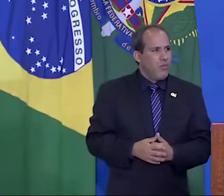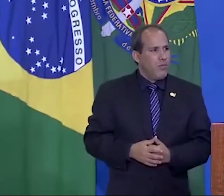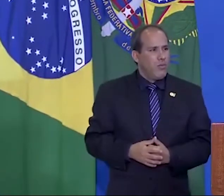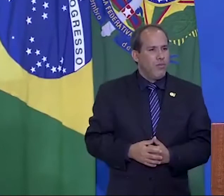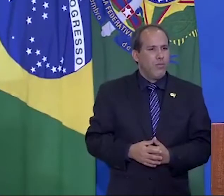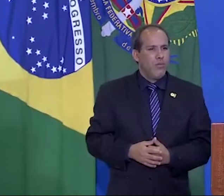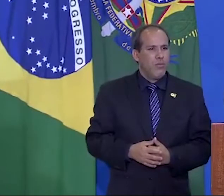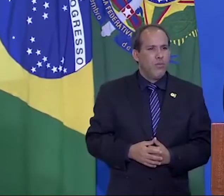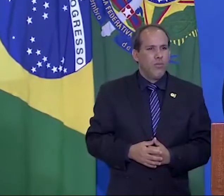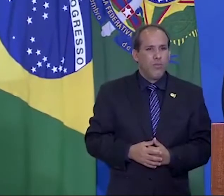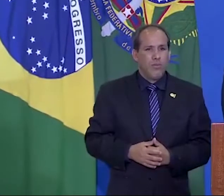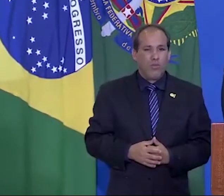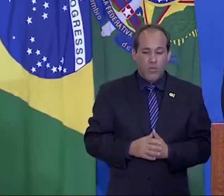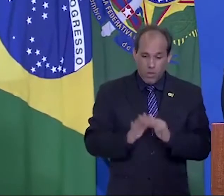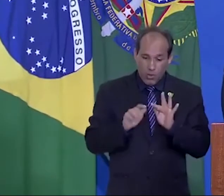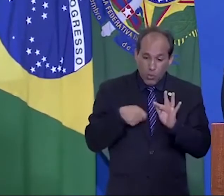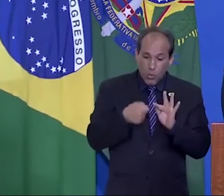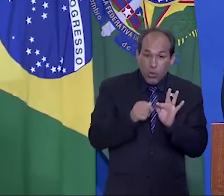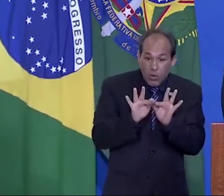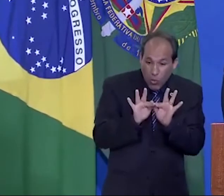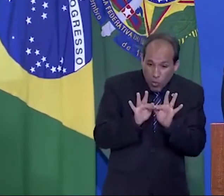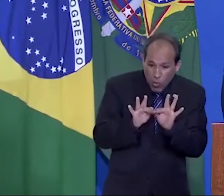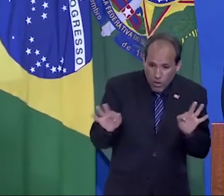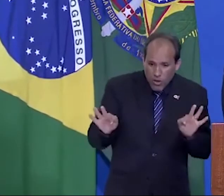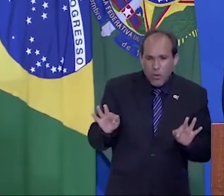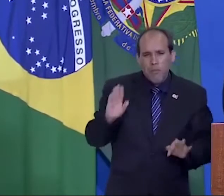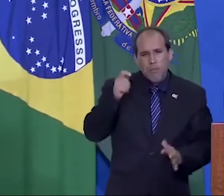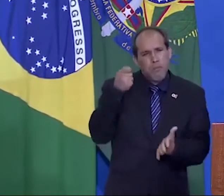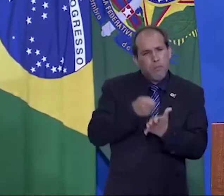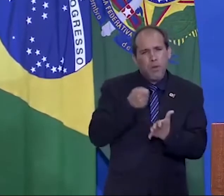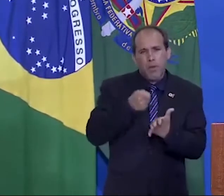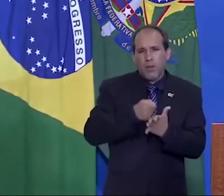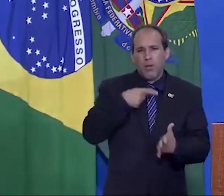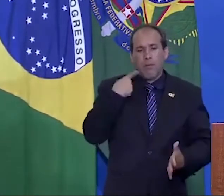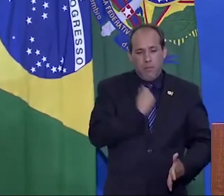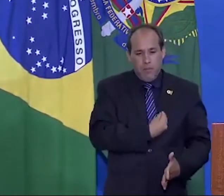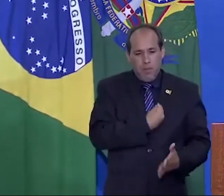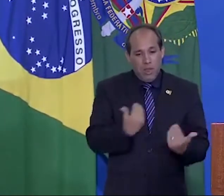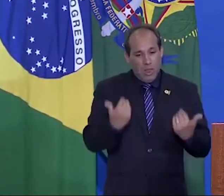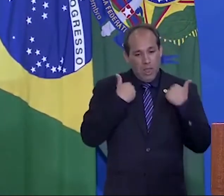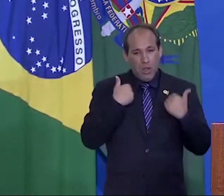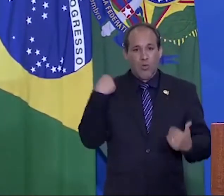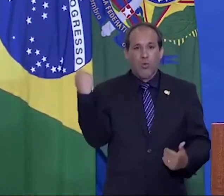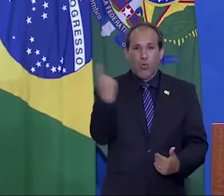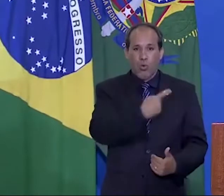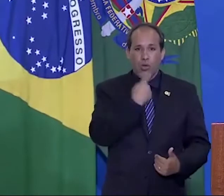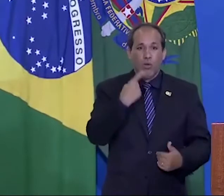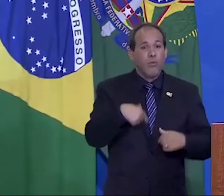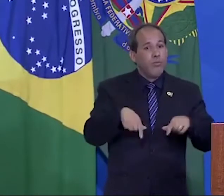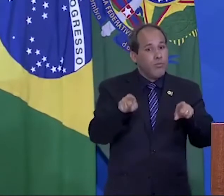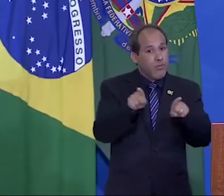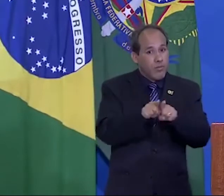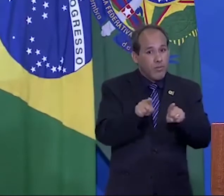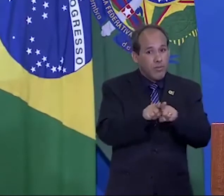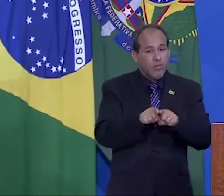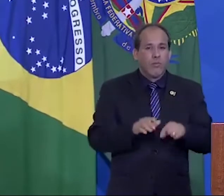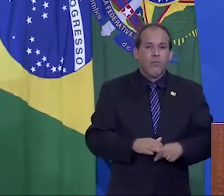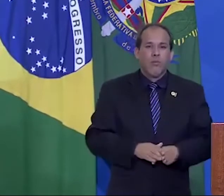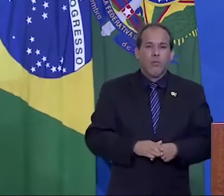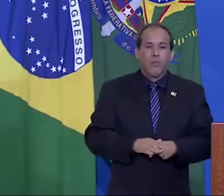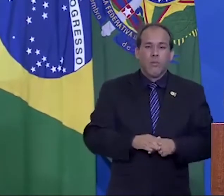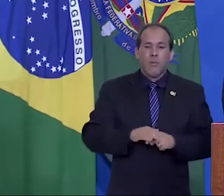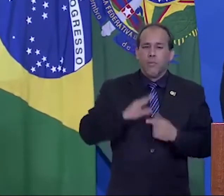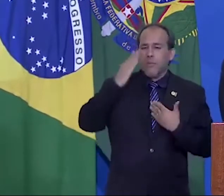A humildade tem que estar presente entre nós. E mais ainda, a